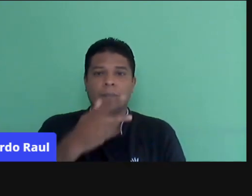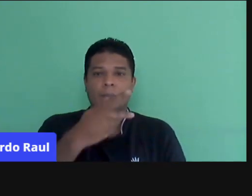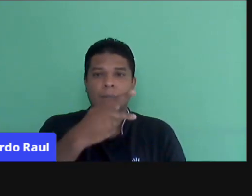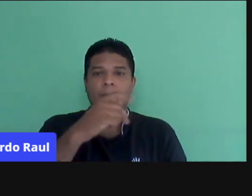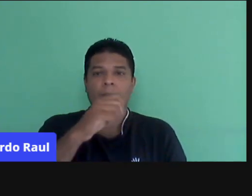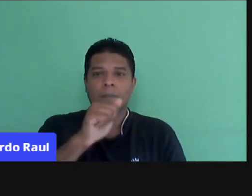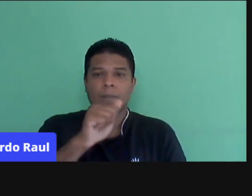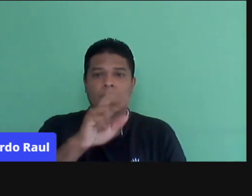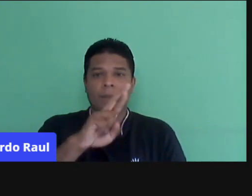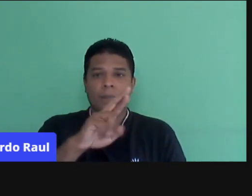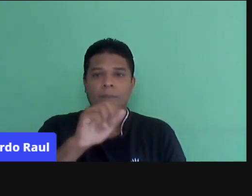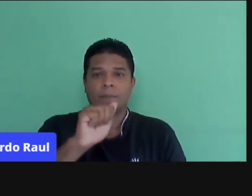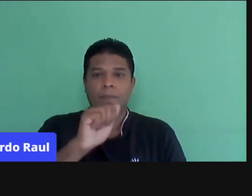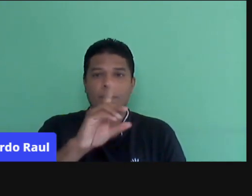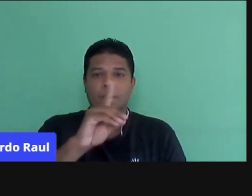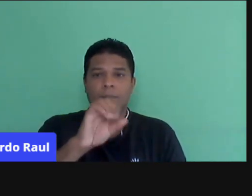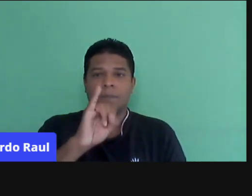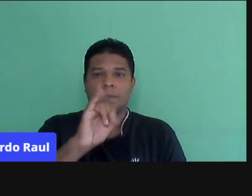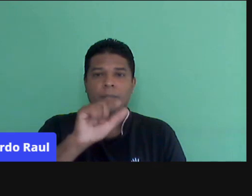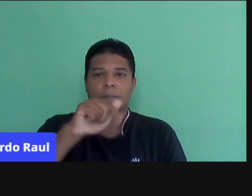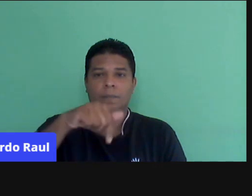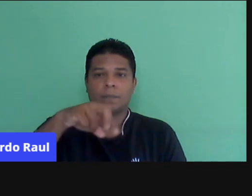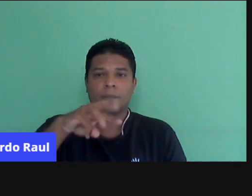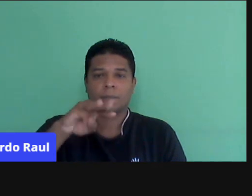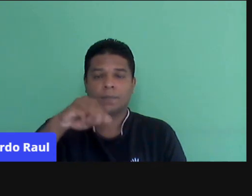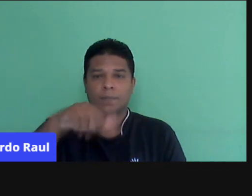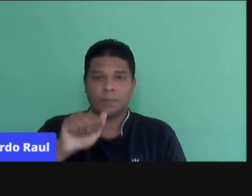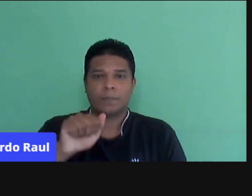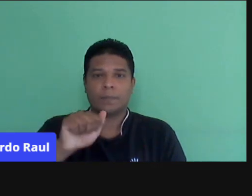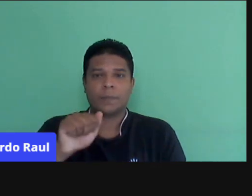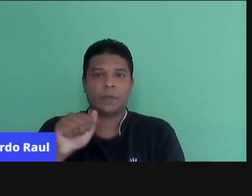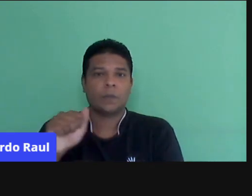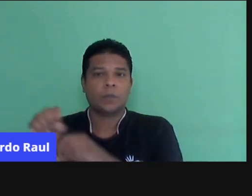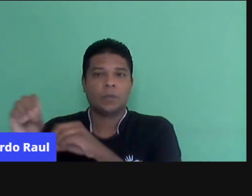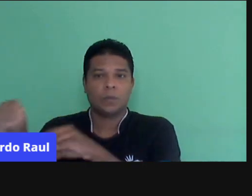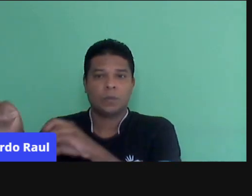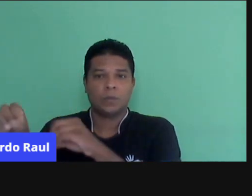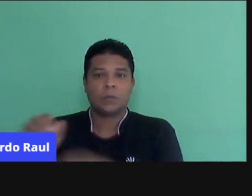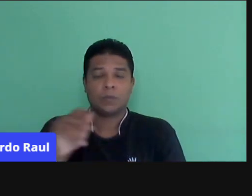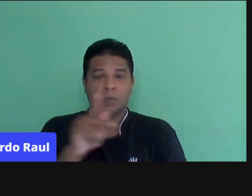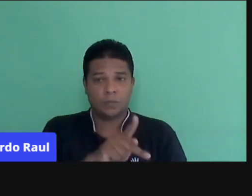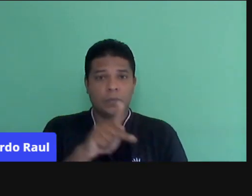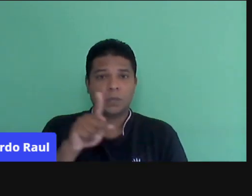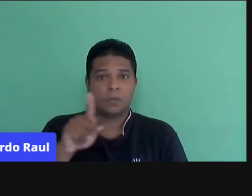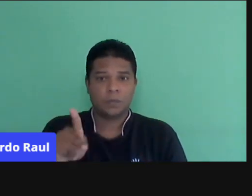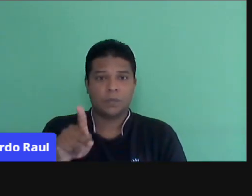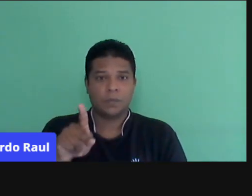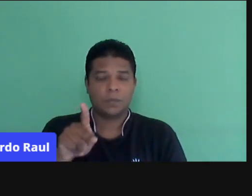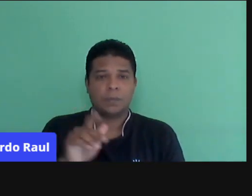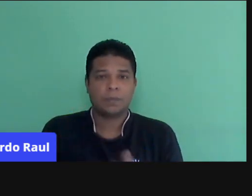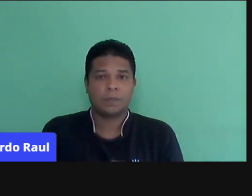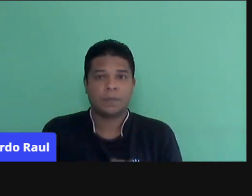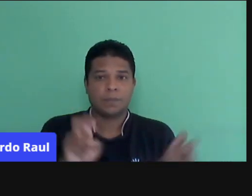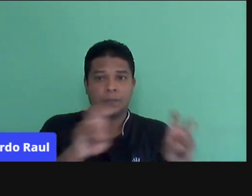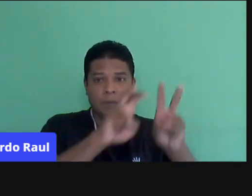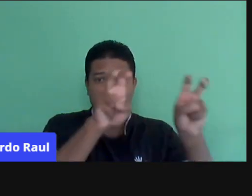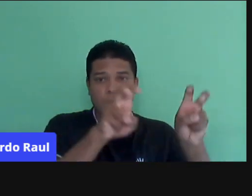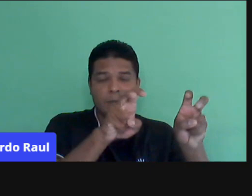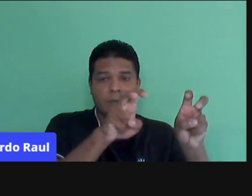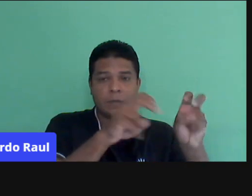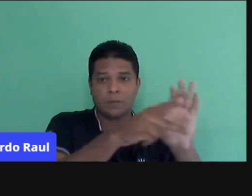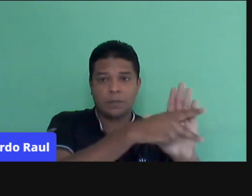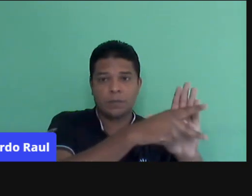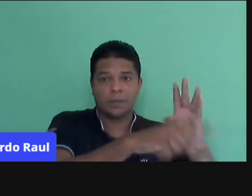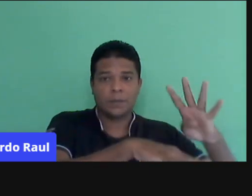paradigma mais tradicional, onde o professor, vamos falar especificamente em relação às aulas de matemática, mas esse